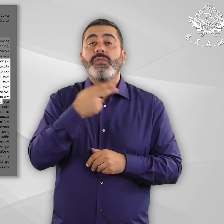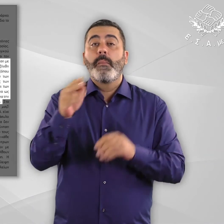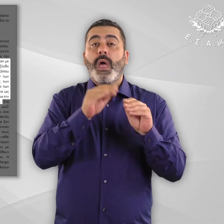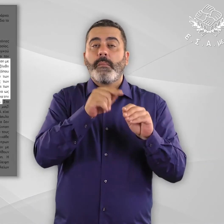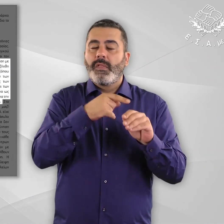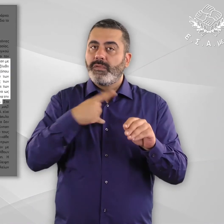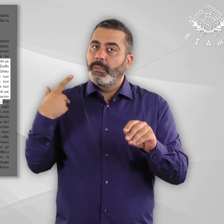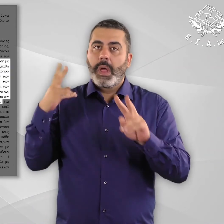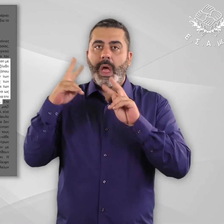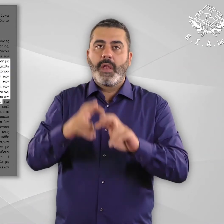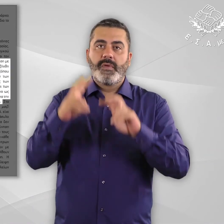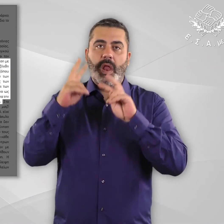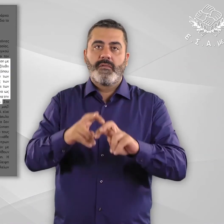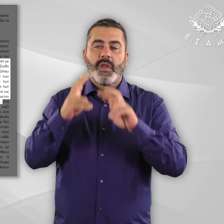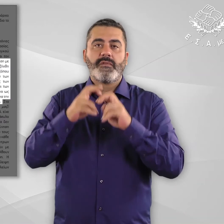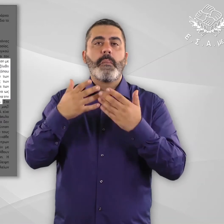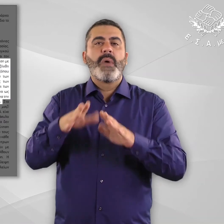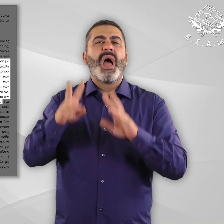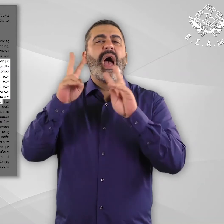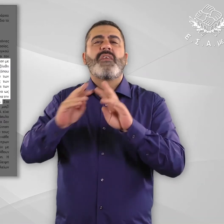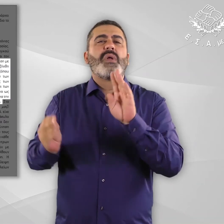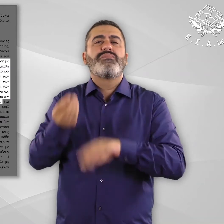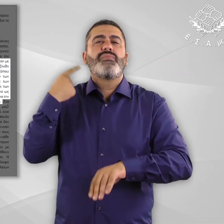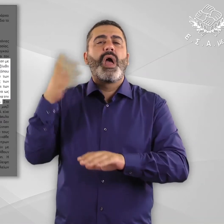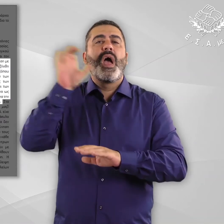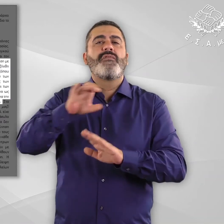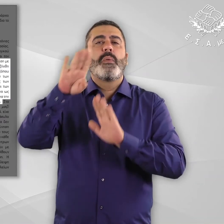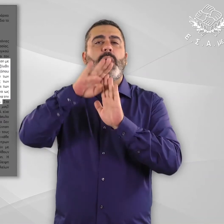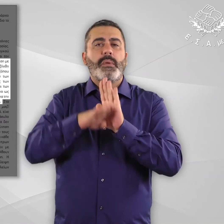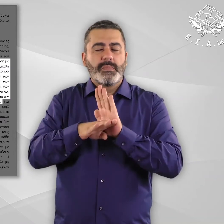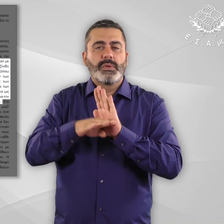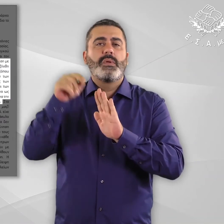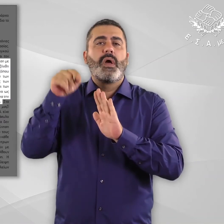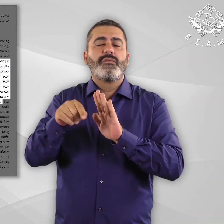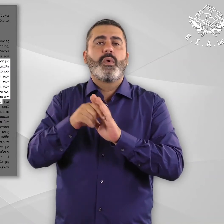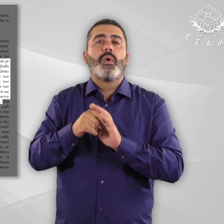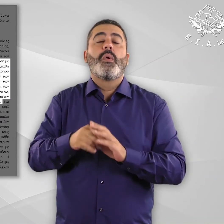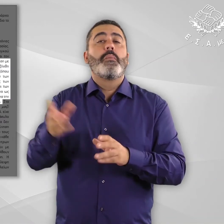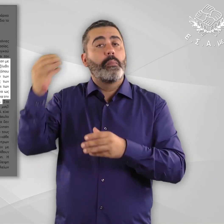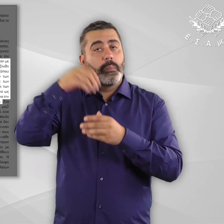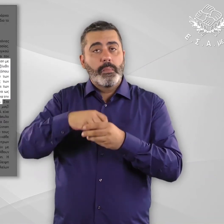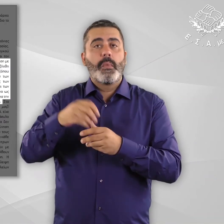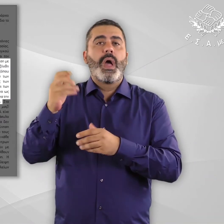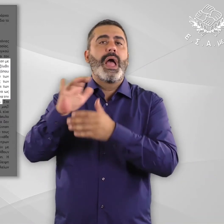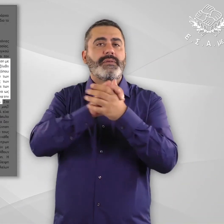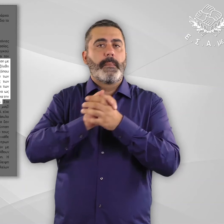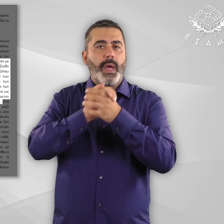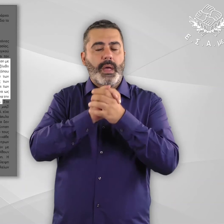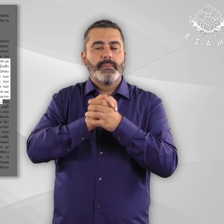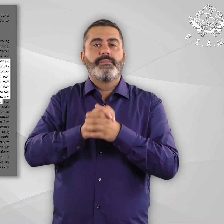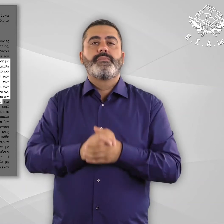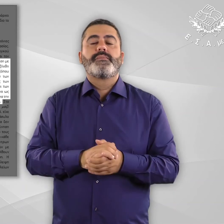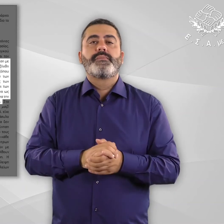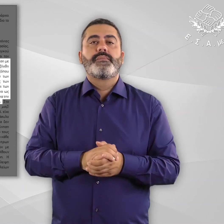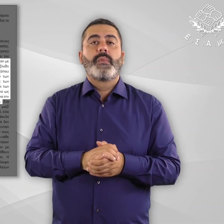Σε σχέση με το ωφέλη της εκπαίδευσης, αποτελέσματα έρευνας που διεξήχθη στο πλαίσιο του Ευρωπαϊκού Προγράμματος AMED